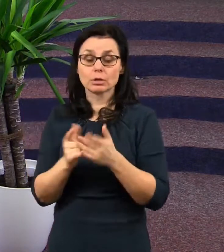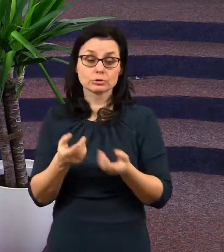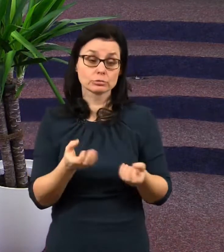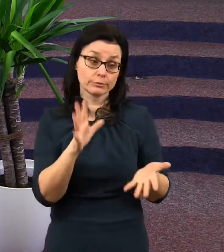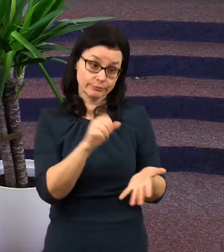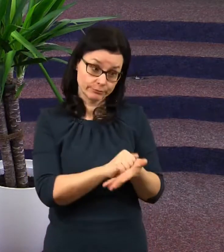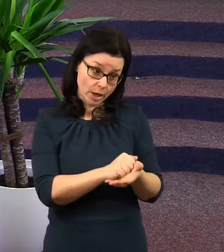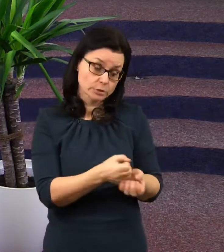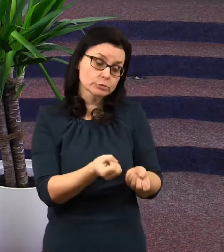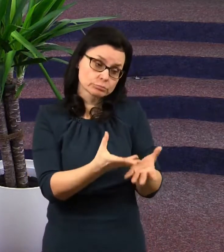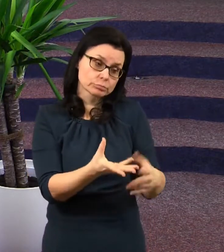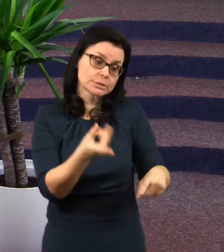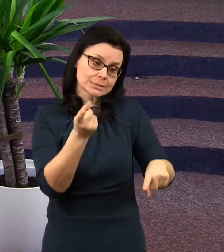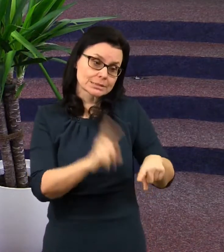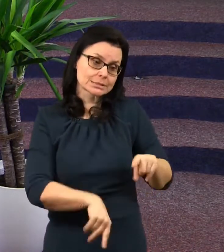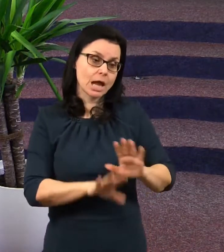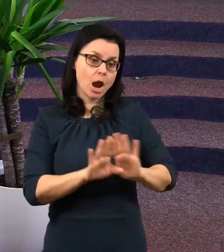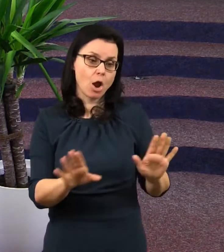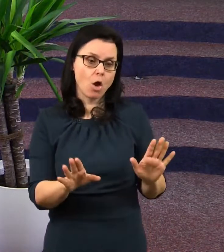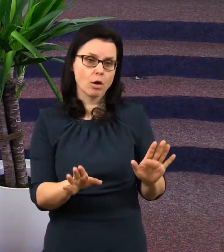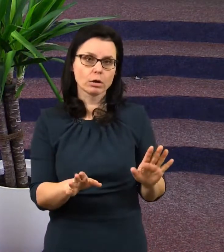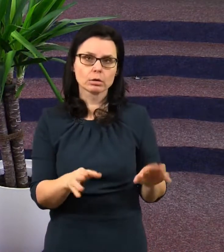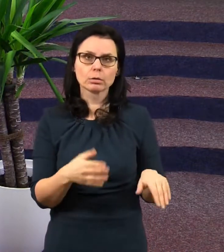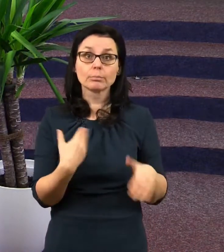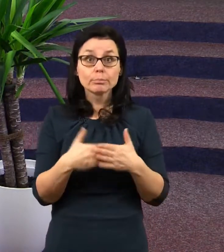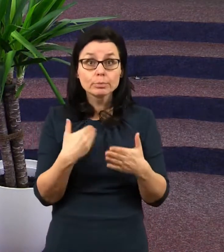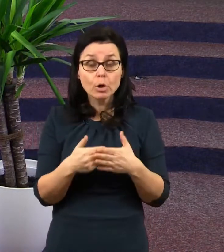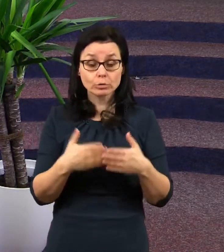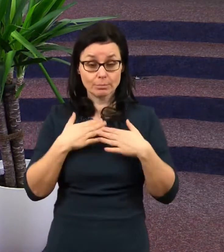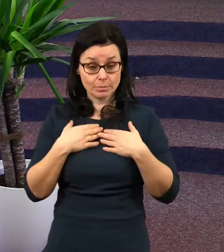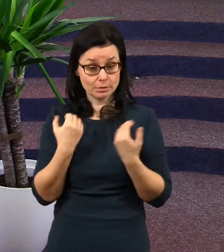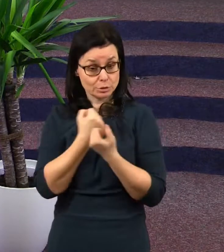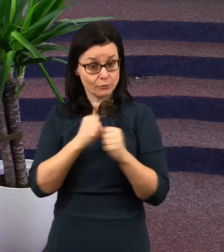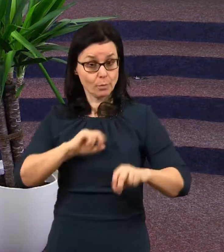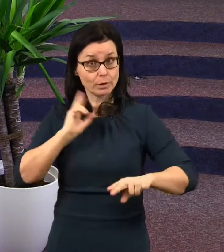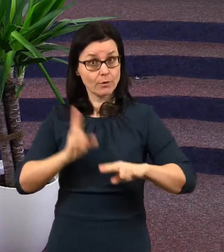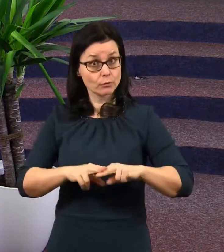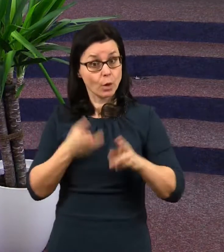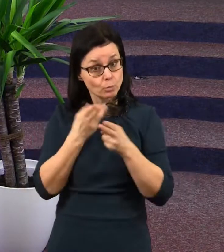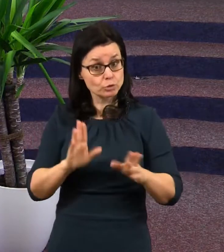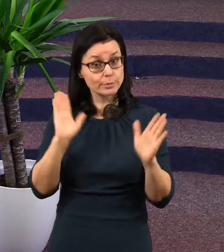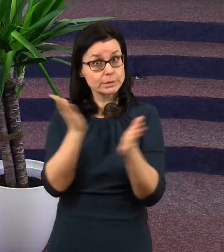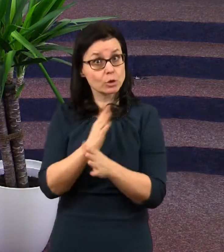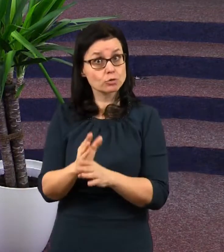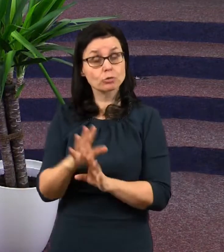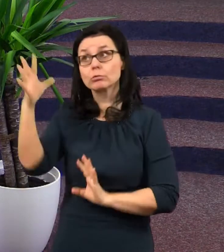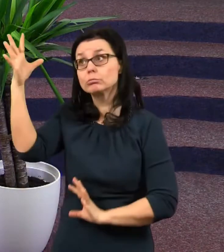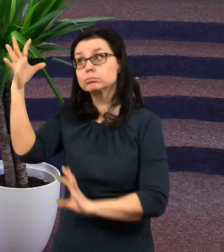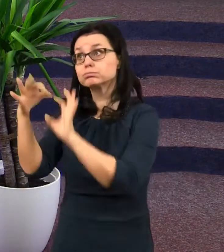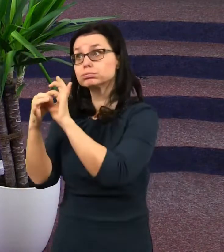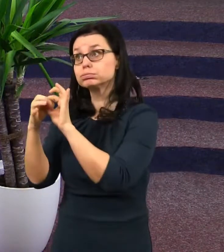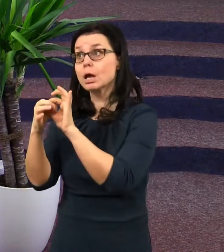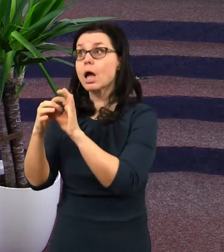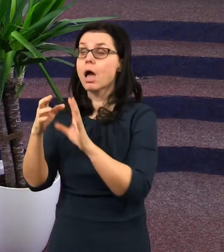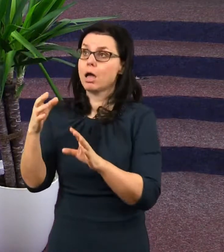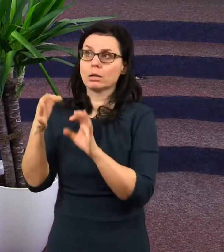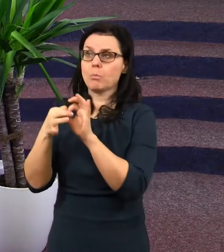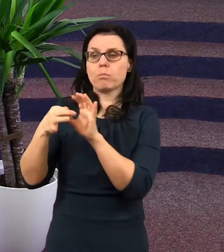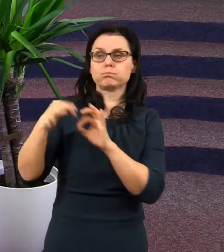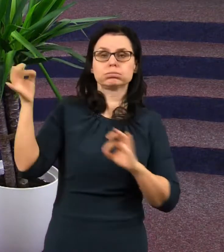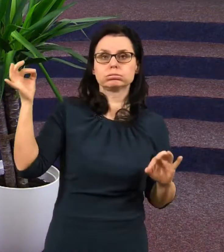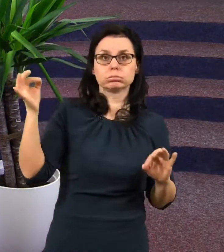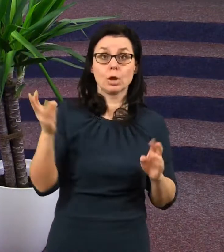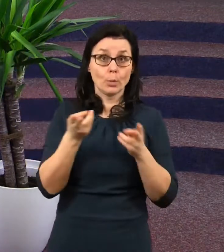A tak, když se lidé rozhodli a máme svobodnou vůli, můžeme se rozhodnout jakkoliv, můžeme se rozhodnout věnovat